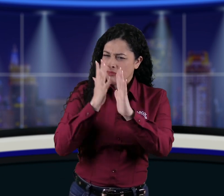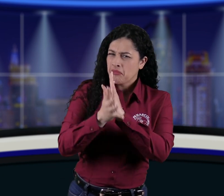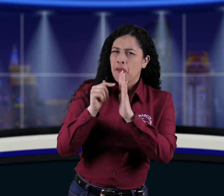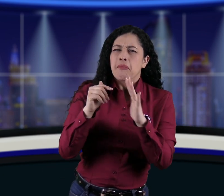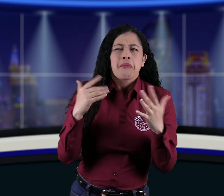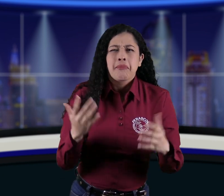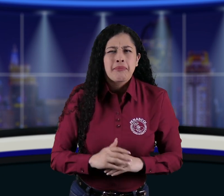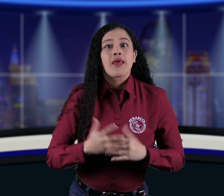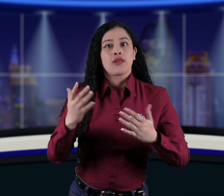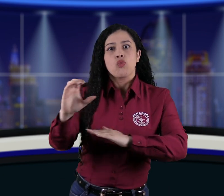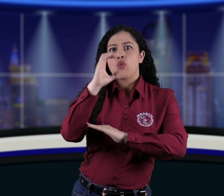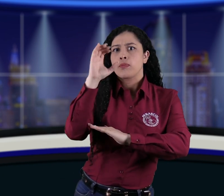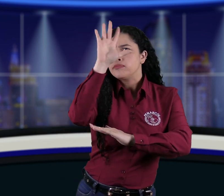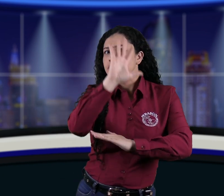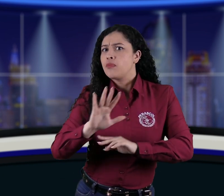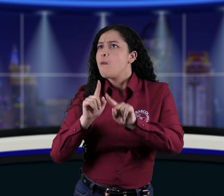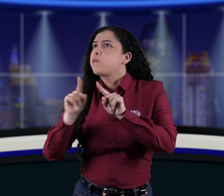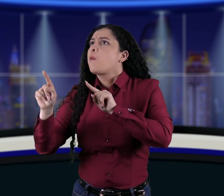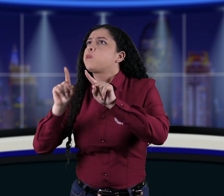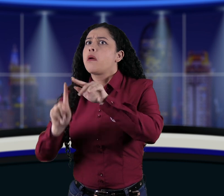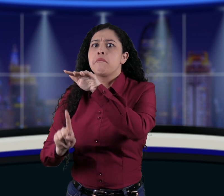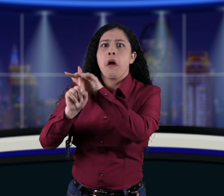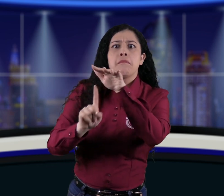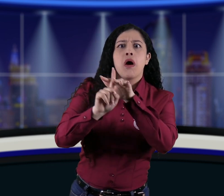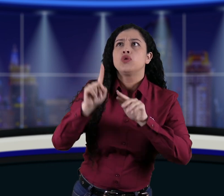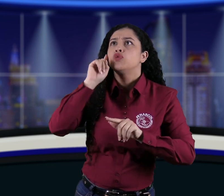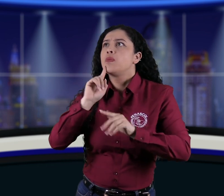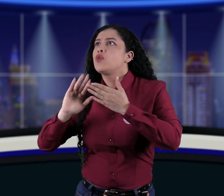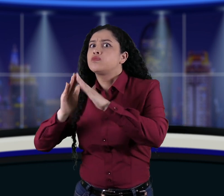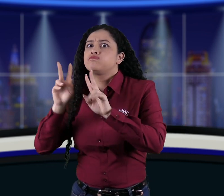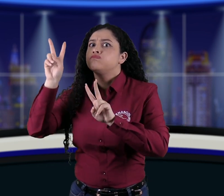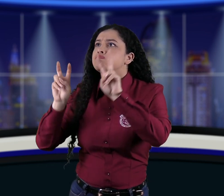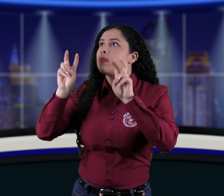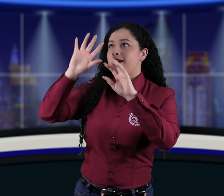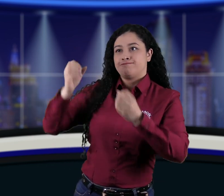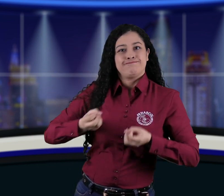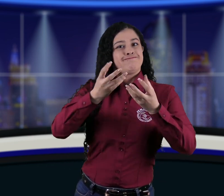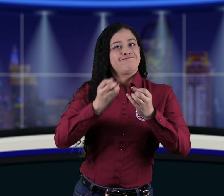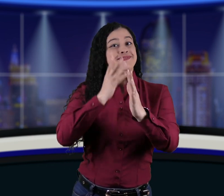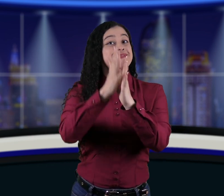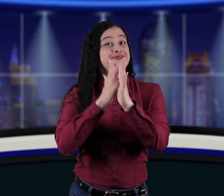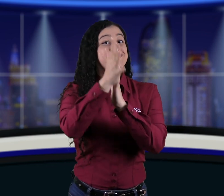relacionadas a la comunidad sorda colombiana te las presentamos aquí, en Noticeñales.